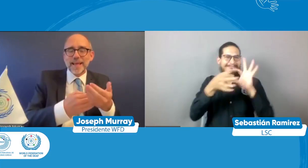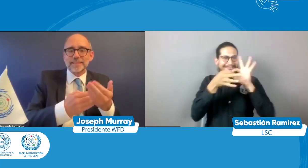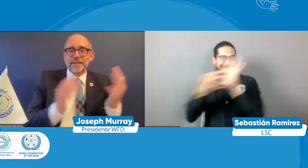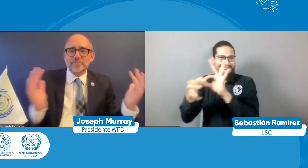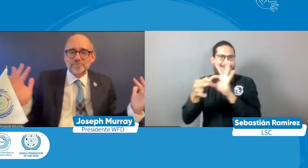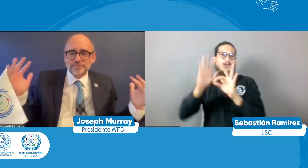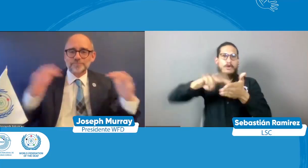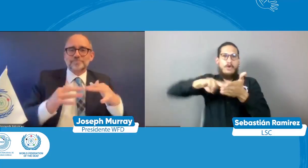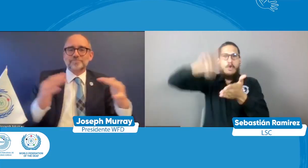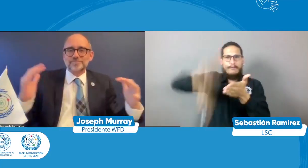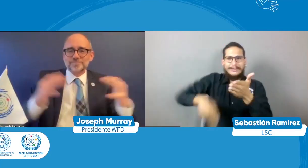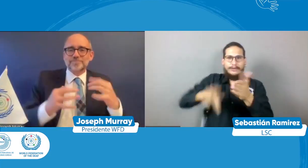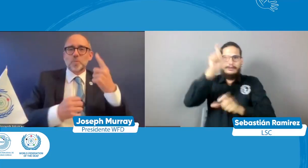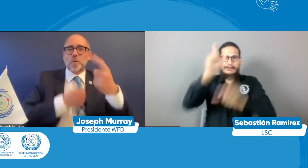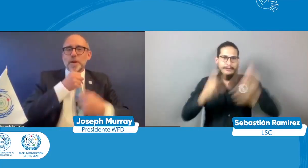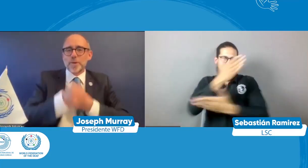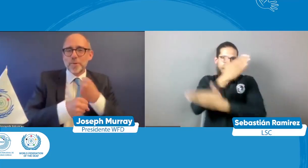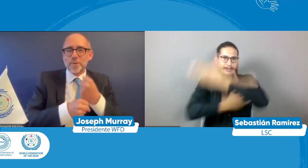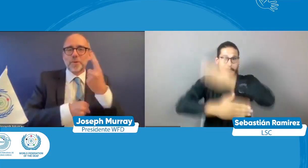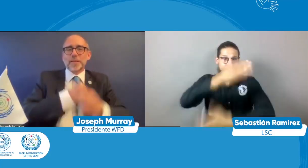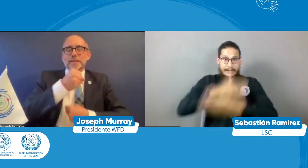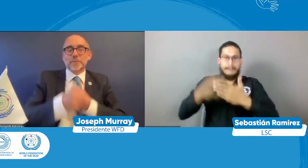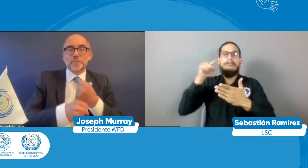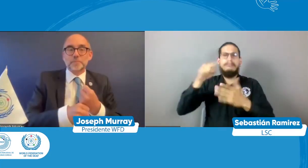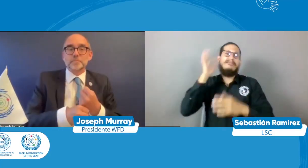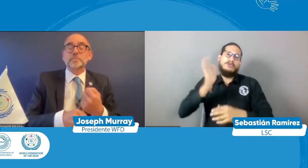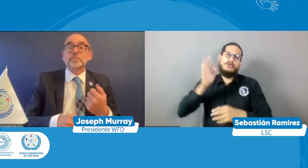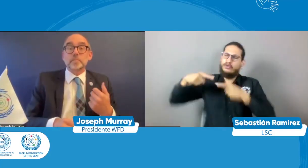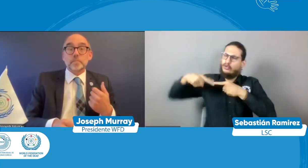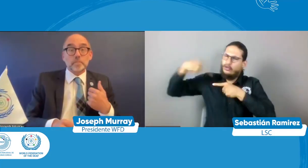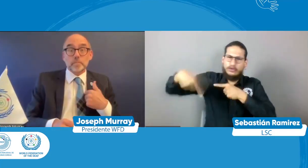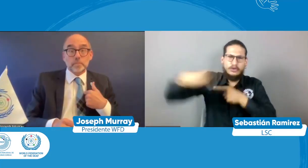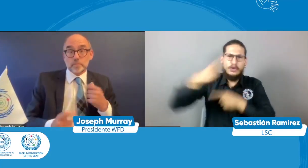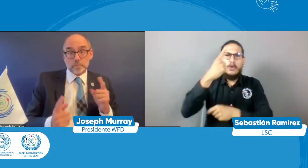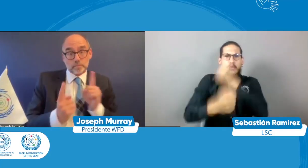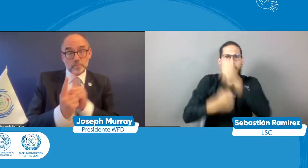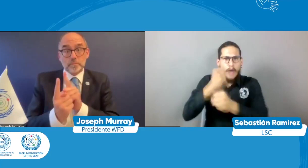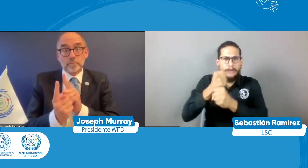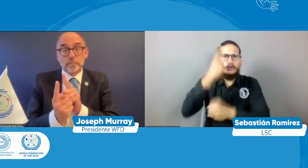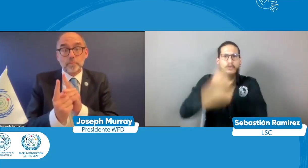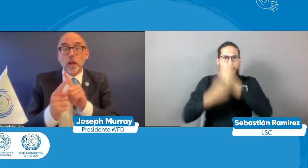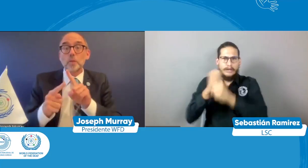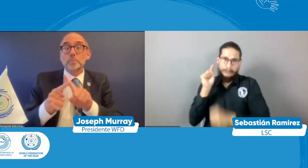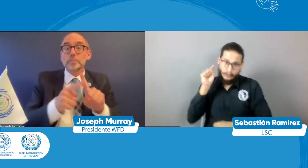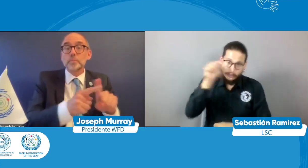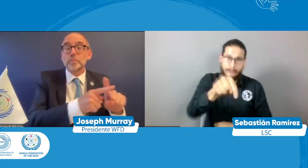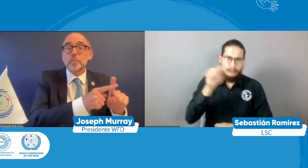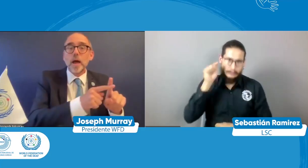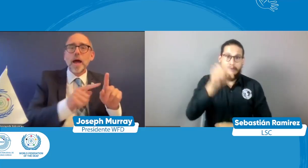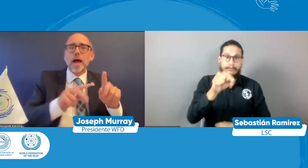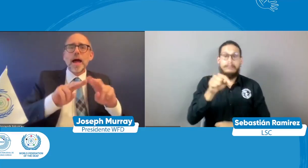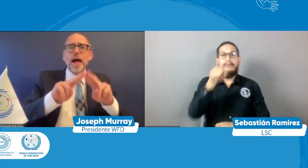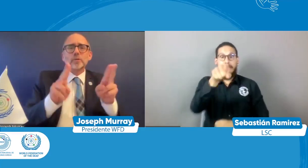hicieron parte de la convención de los derechos de las personas con discapacidad se celebra la COST anualmente